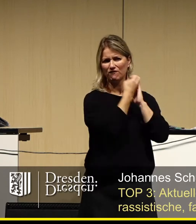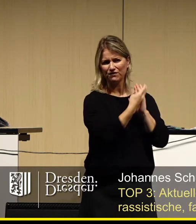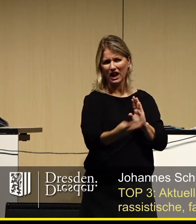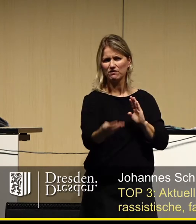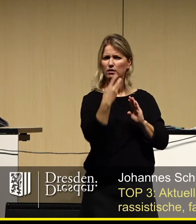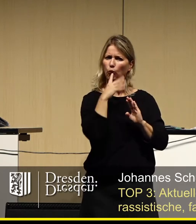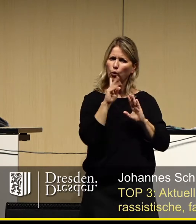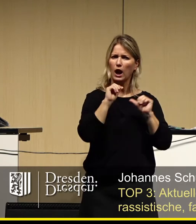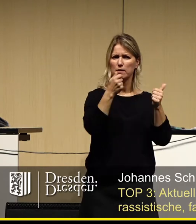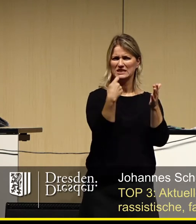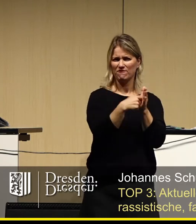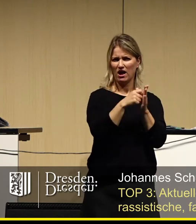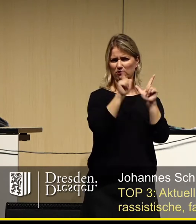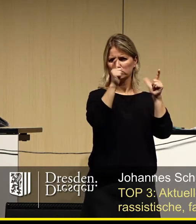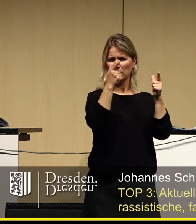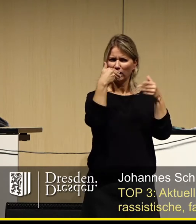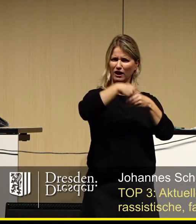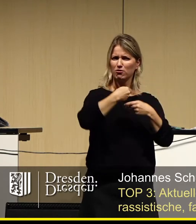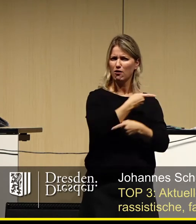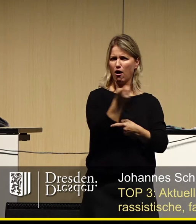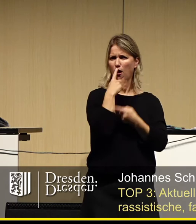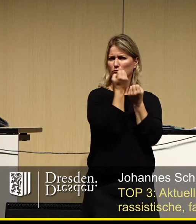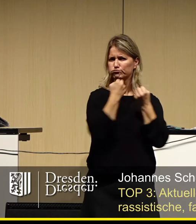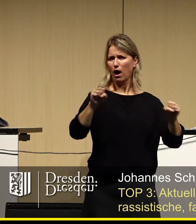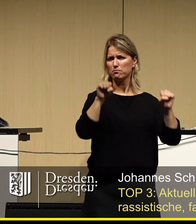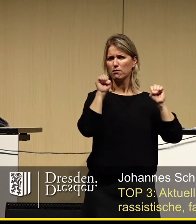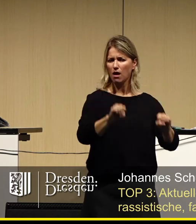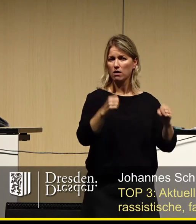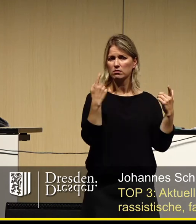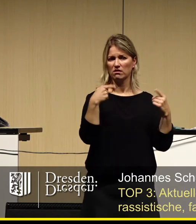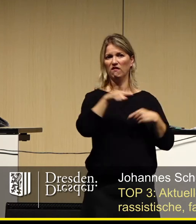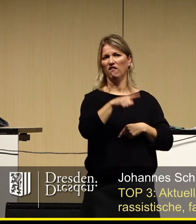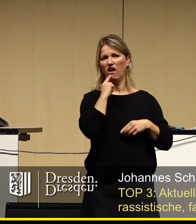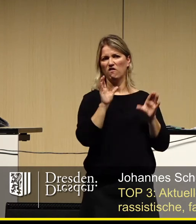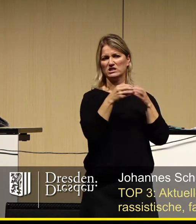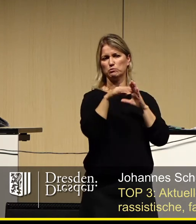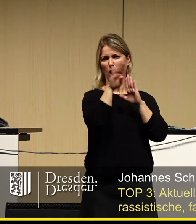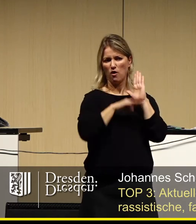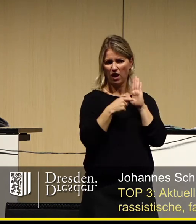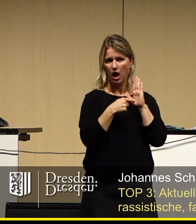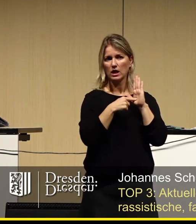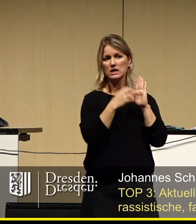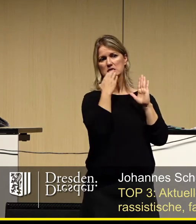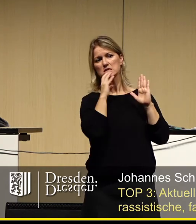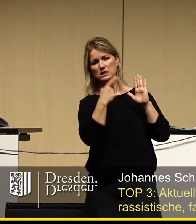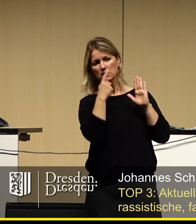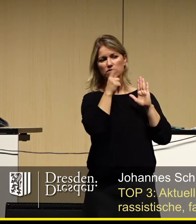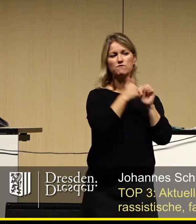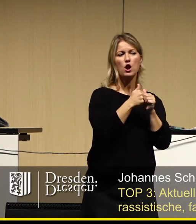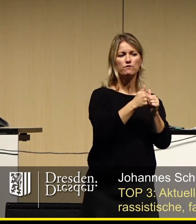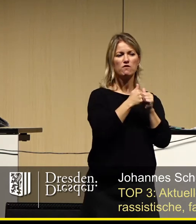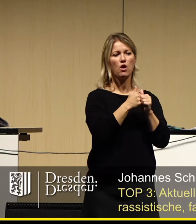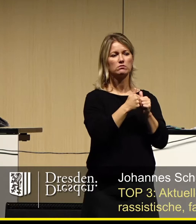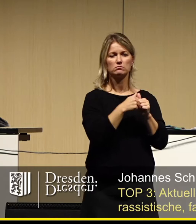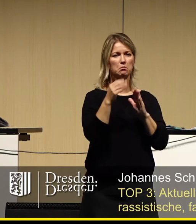Gesellschaft, in der jede und jeder sich frei entfalten kann, steht, mit Versammlungsauflagen und deren peinlich genaue Durchsetzung belegt ist, schaut man